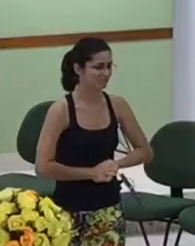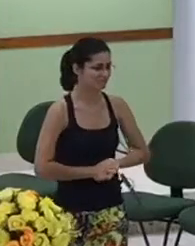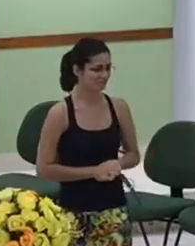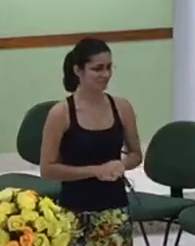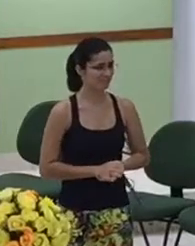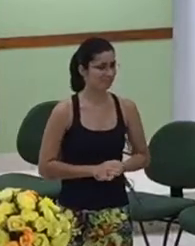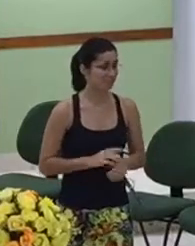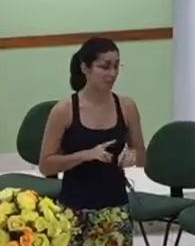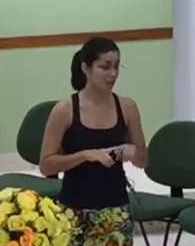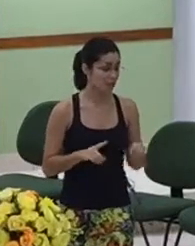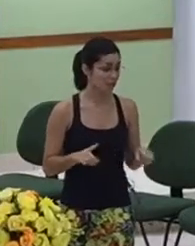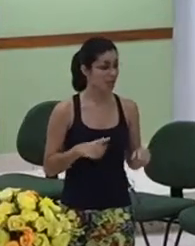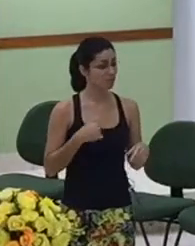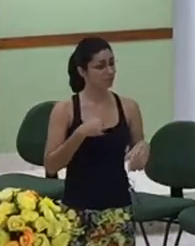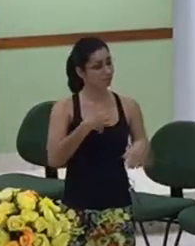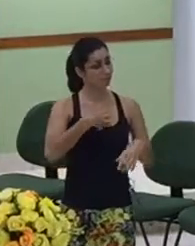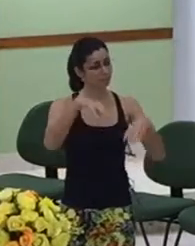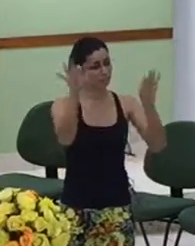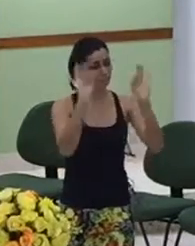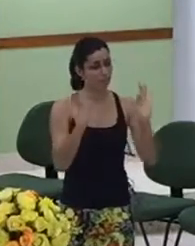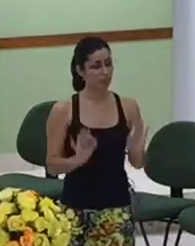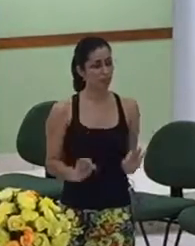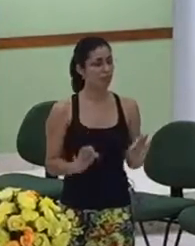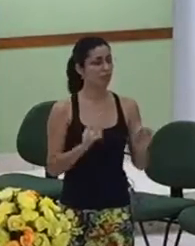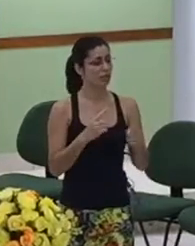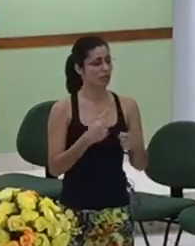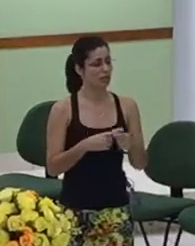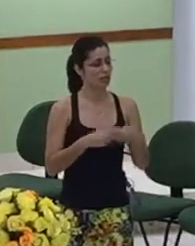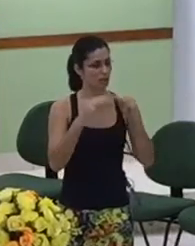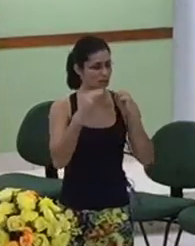Mas fico muito feliz de poder trazer a palavra de Deus nessa noite